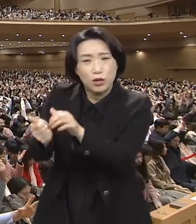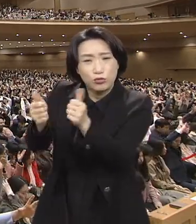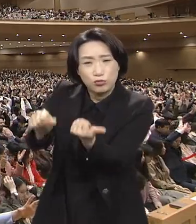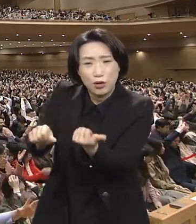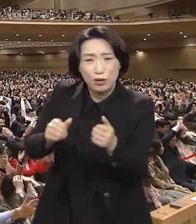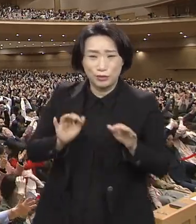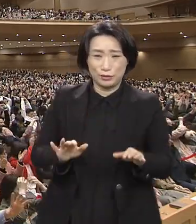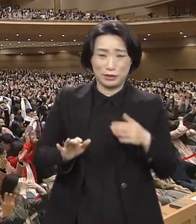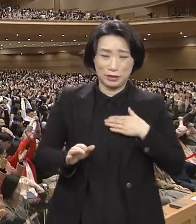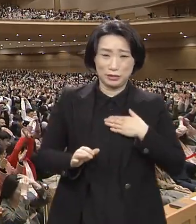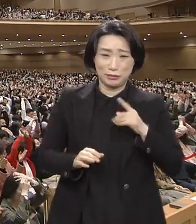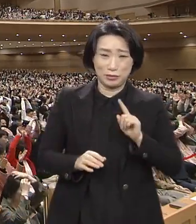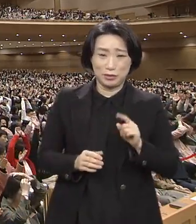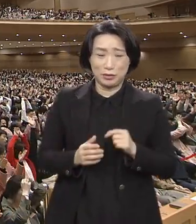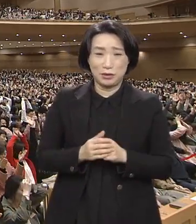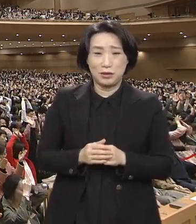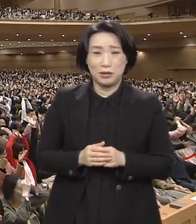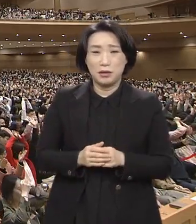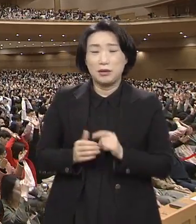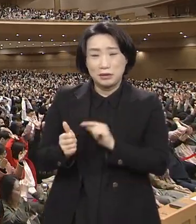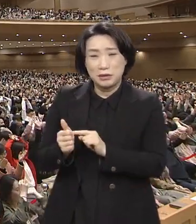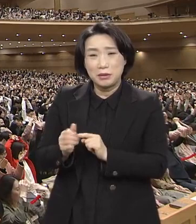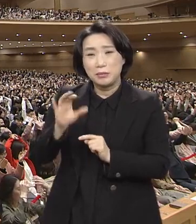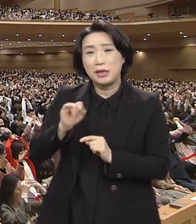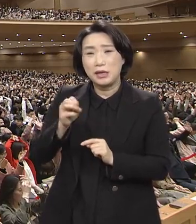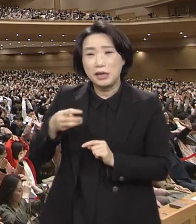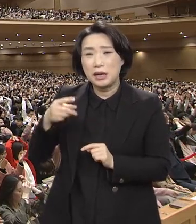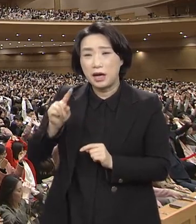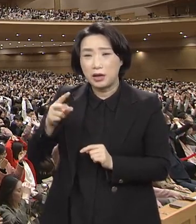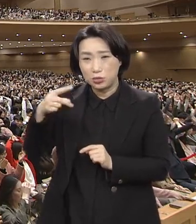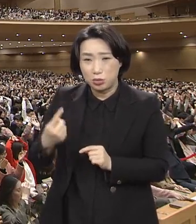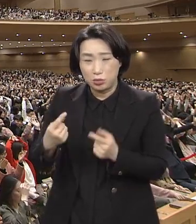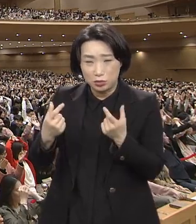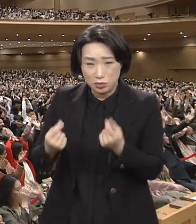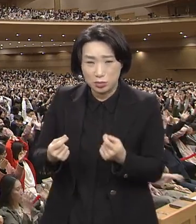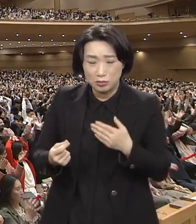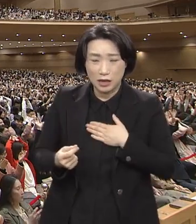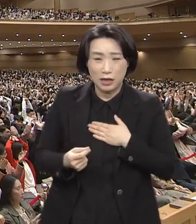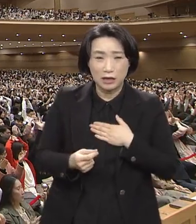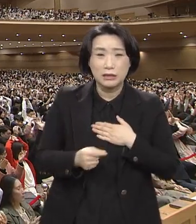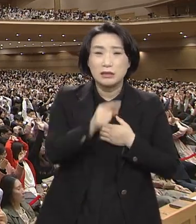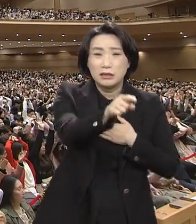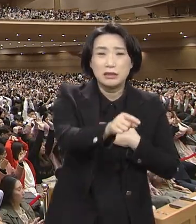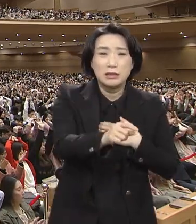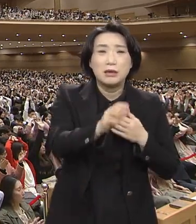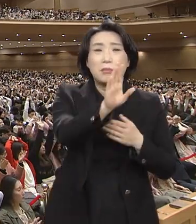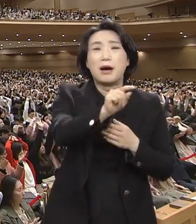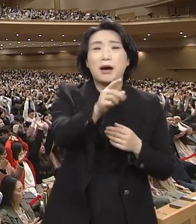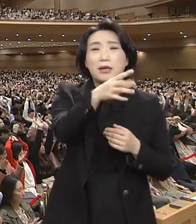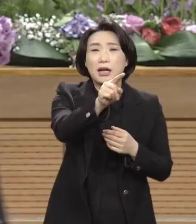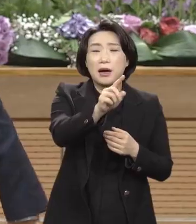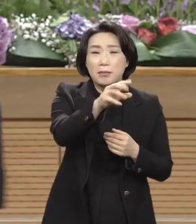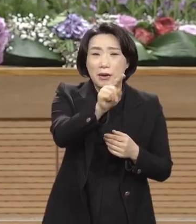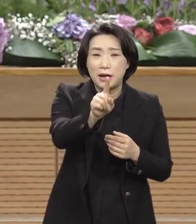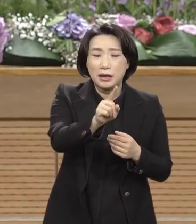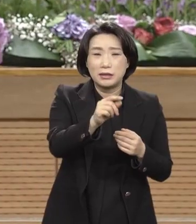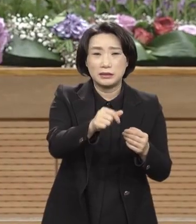빌라도처럼 중말로 바라바를 택했습니다 그리고 이스라엘